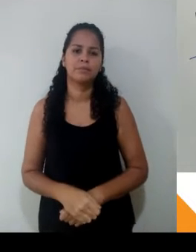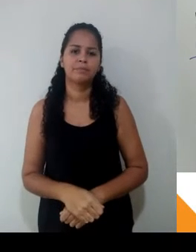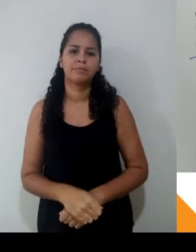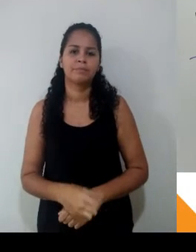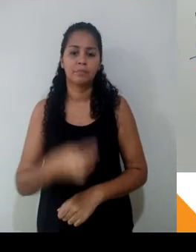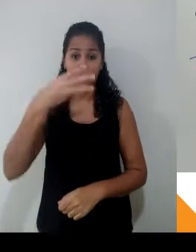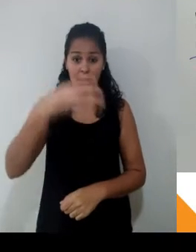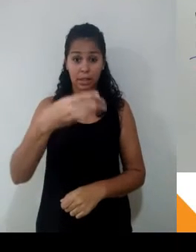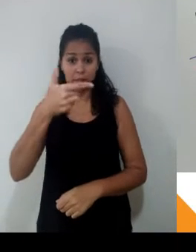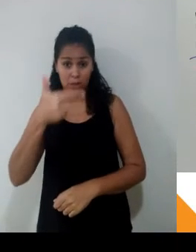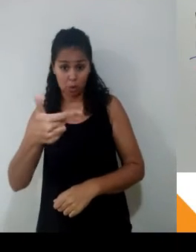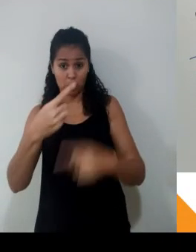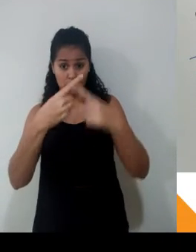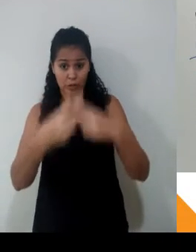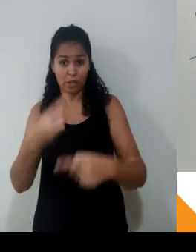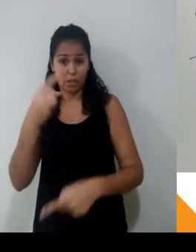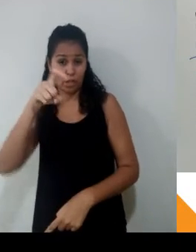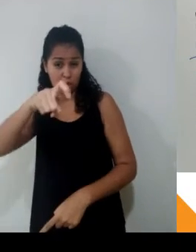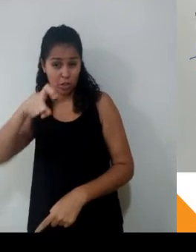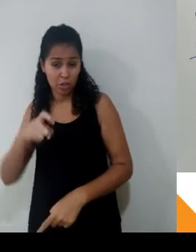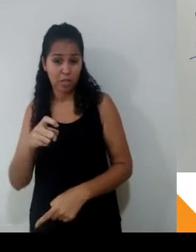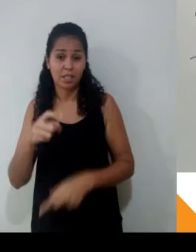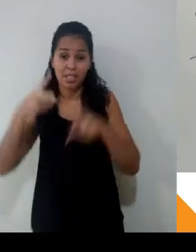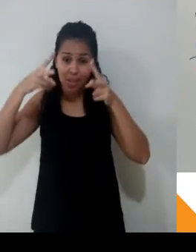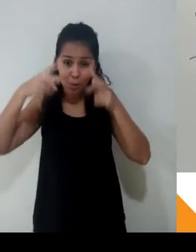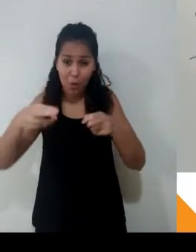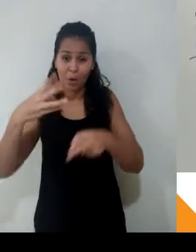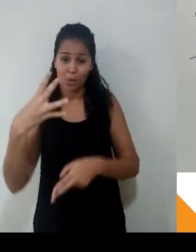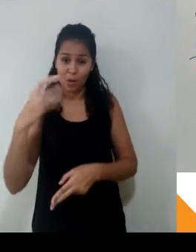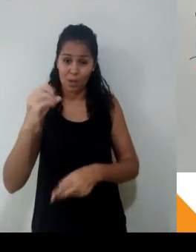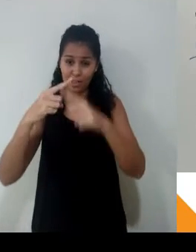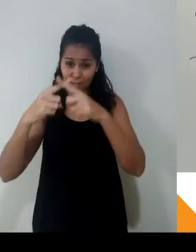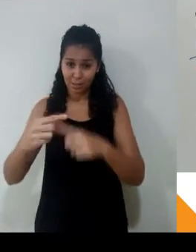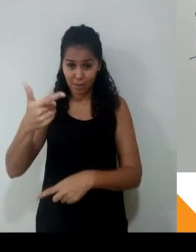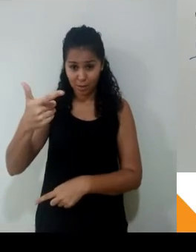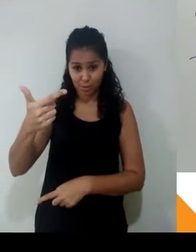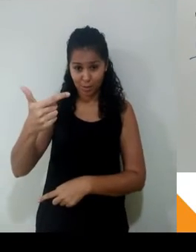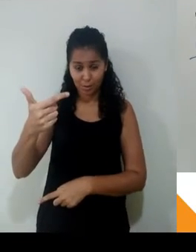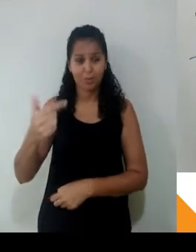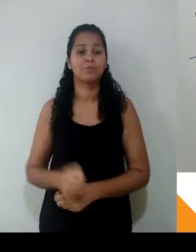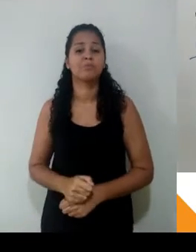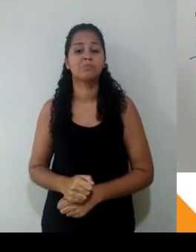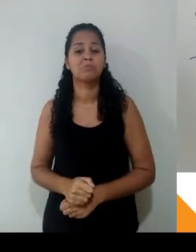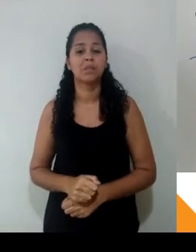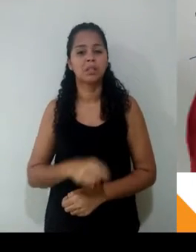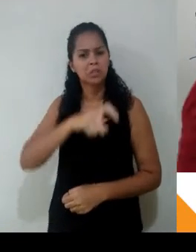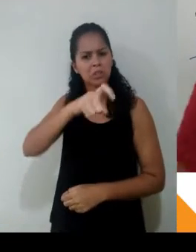Aqui, você vai achar que o x é igual a 40 vezes 12 sobre 32. Ah, Gabriel, tu não multiplicou, eu